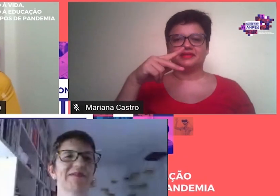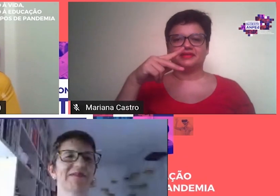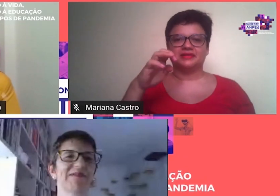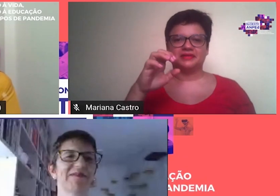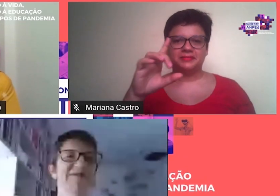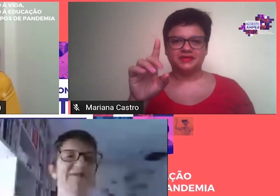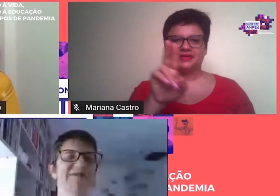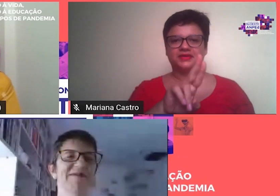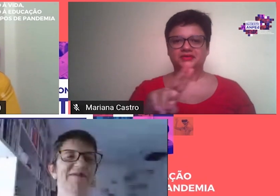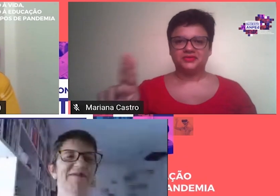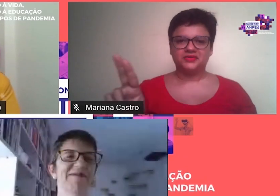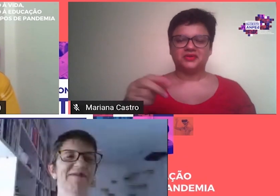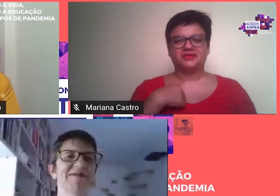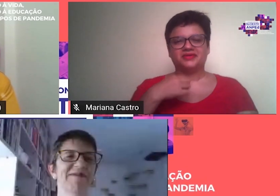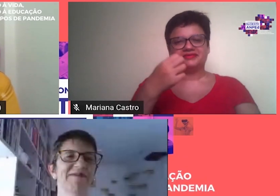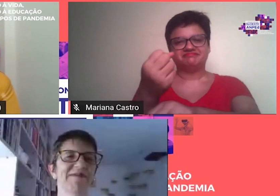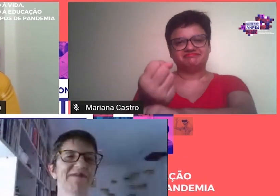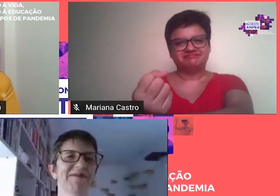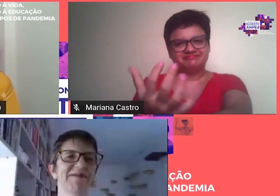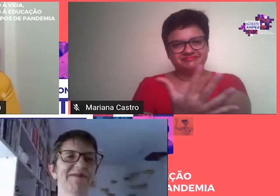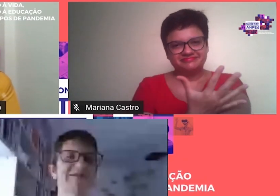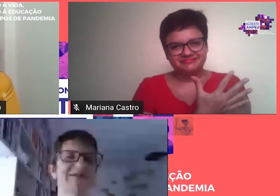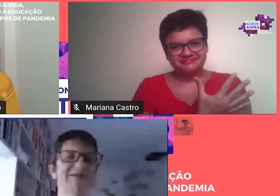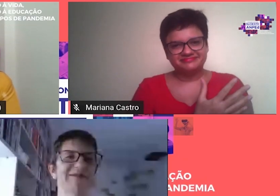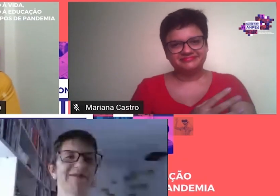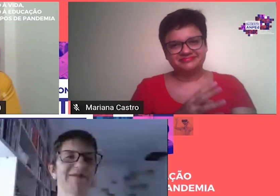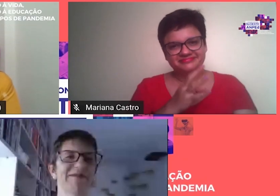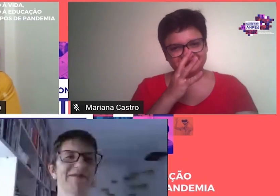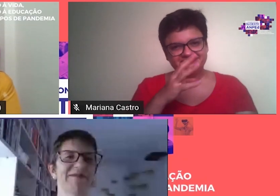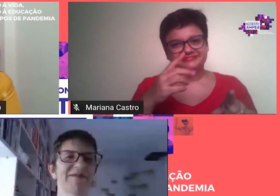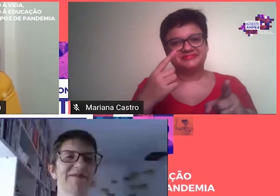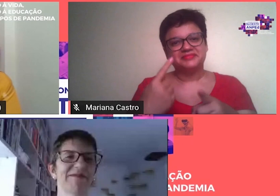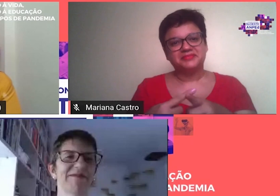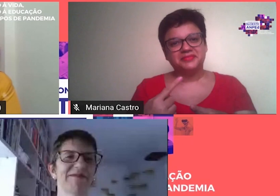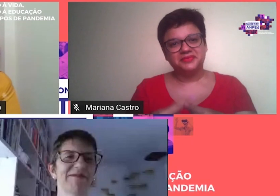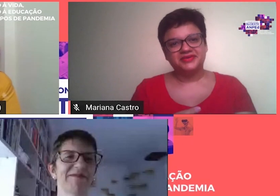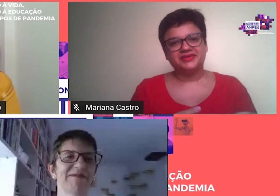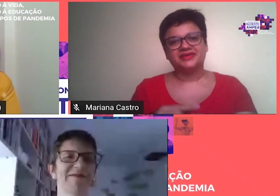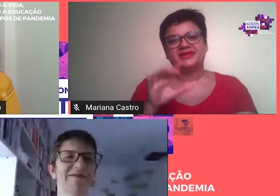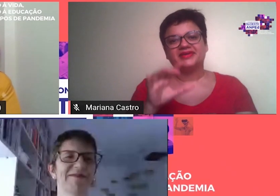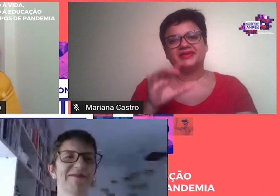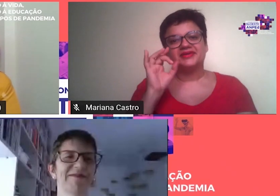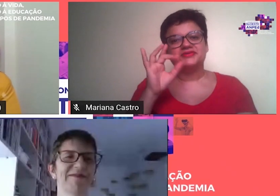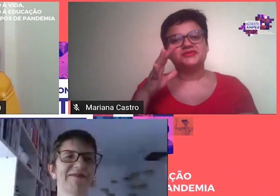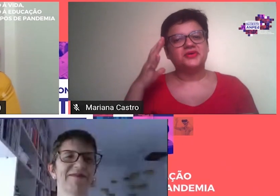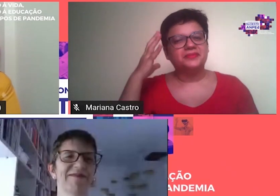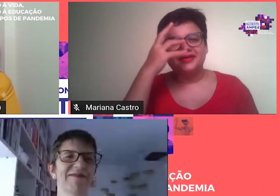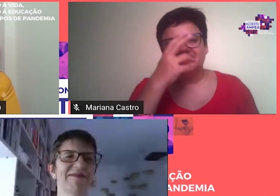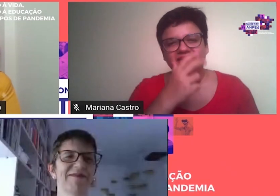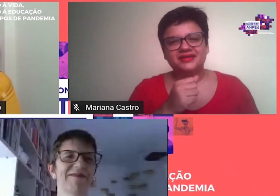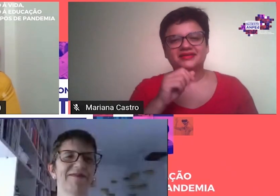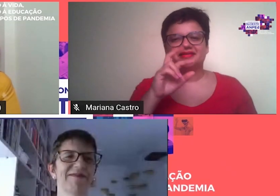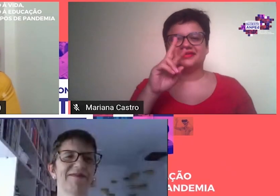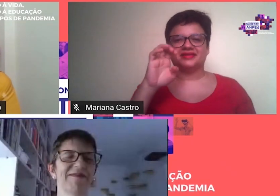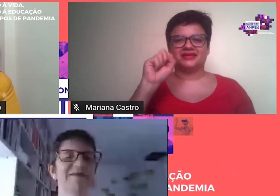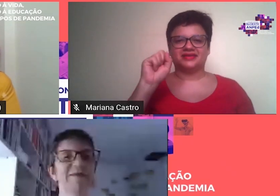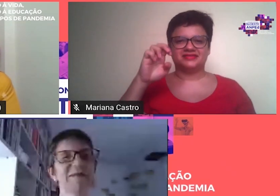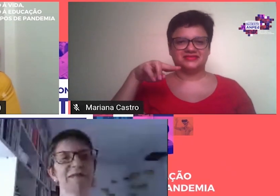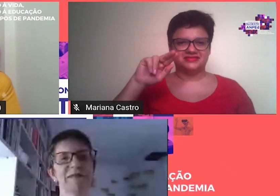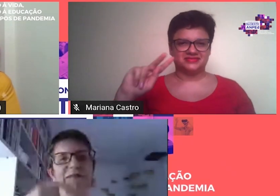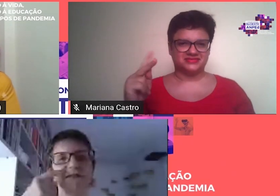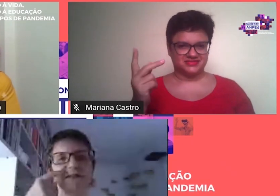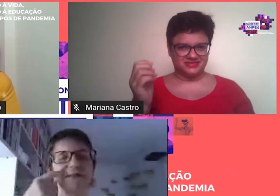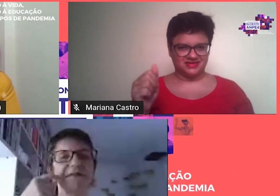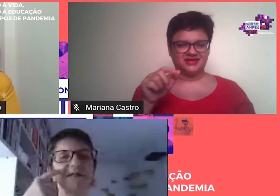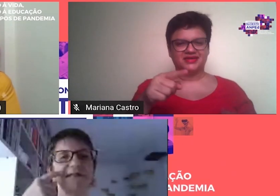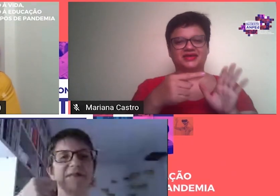UMPED. Fiquei muito emocionada te ouvindo, até porque não só uma linda resenha, mas também você mostra para a gente